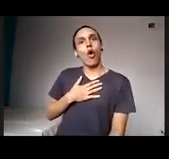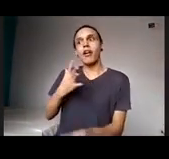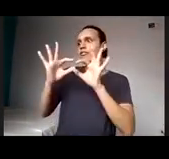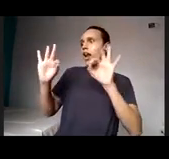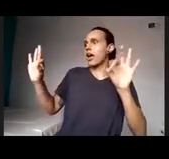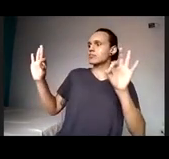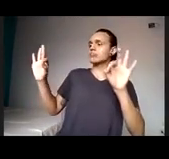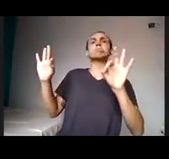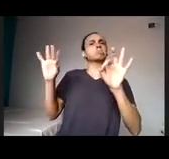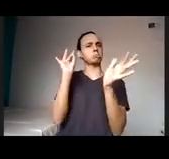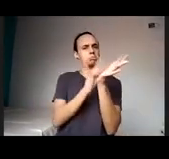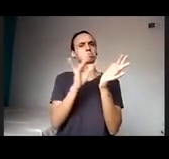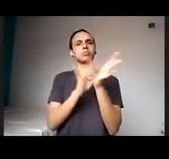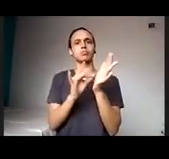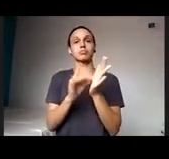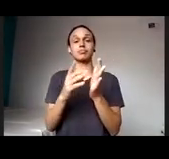Eu parei de crie...